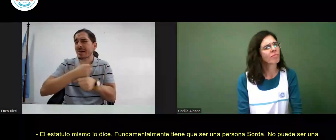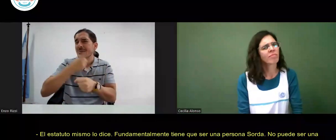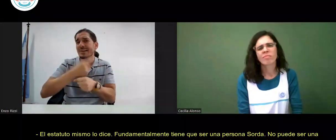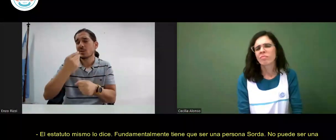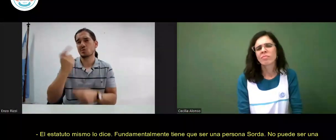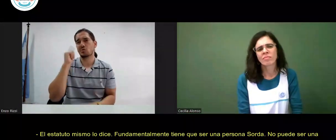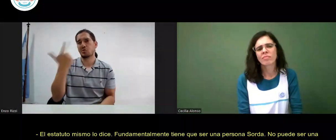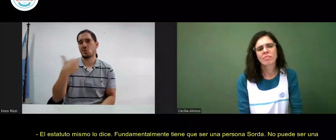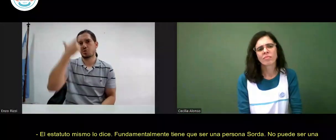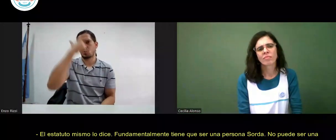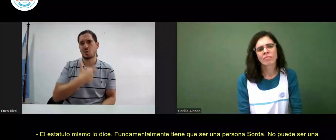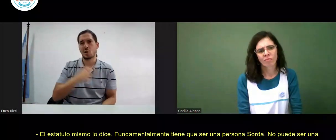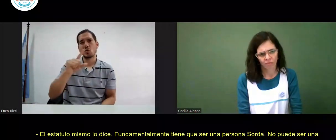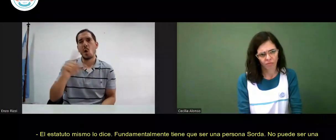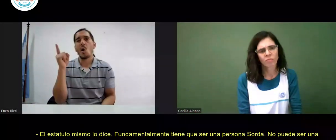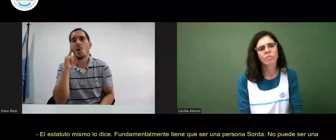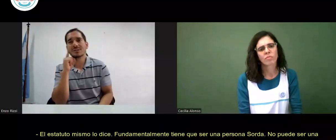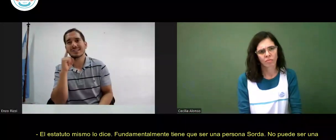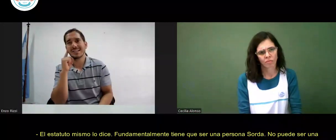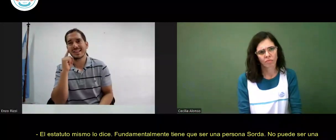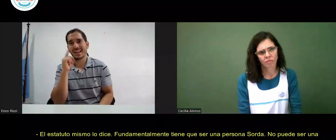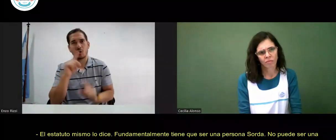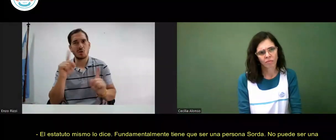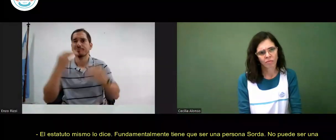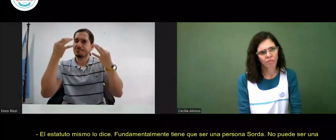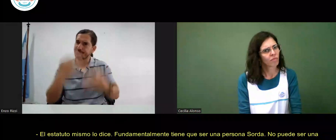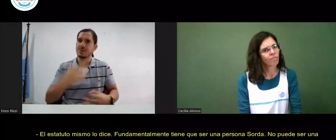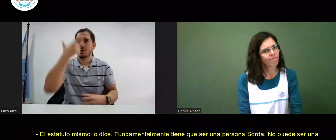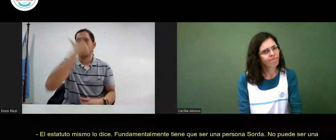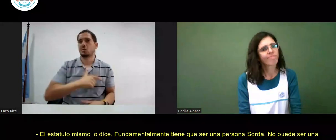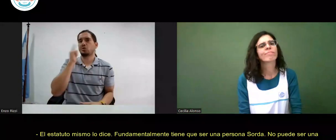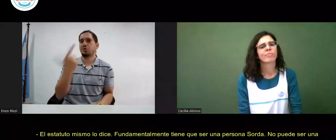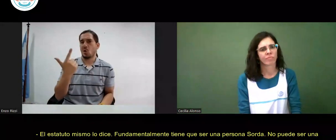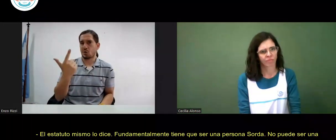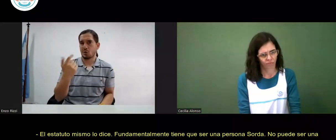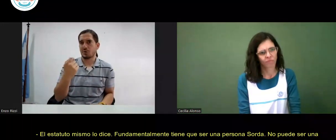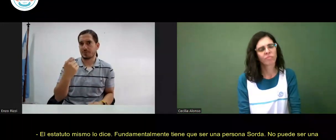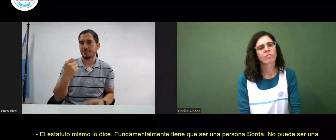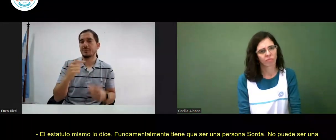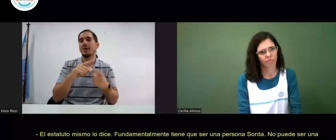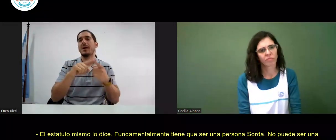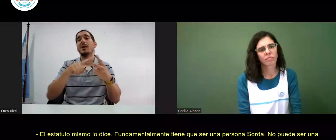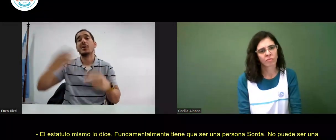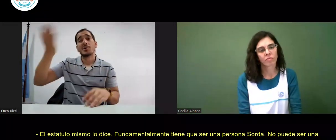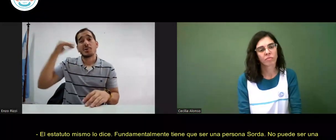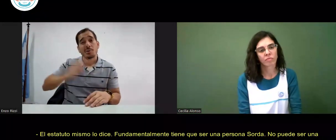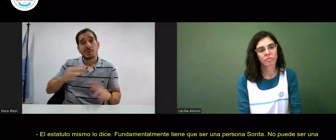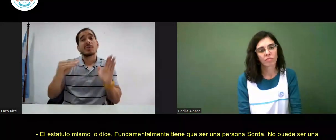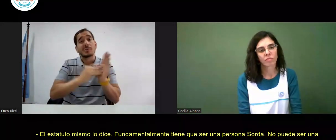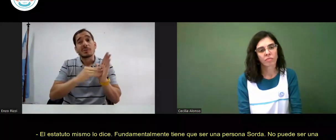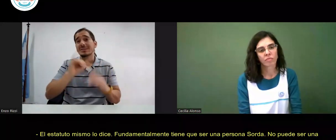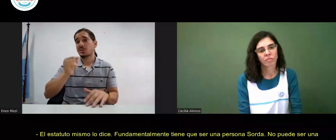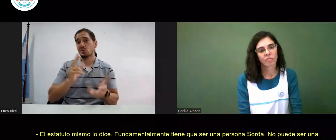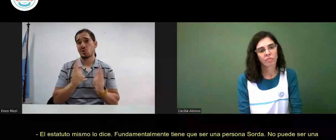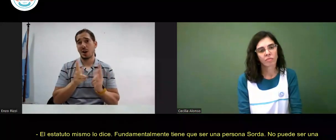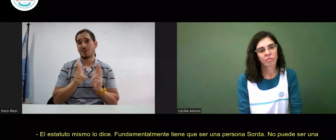Fundamentalmente tiene que ser una persona sorda. No puede ser una persona oyente. Debe ser una persona sorda. Antes decía que tenía